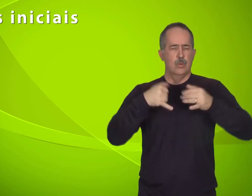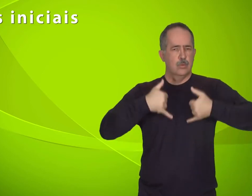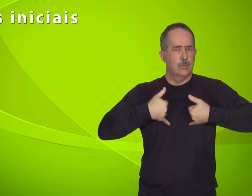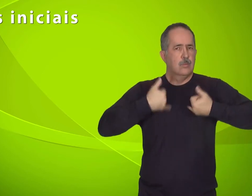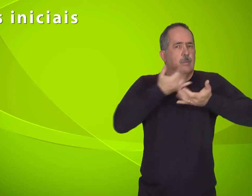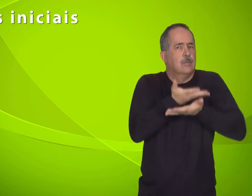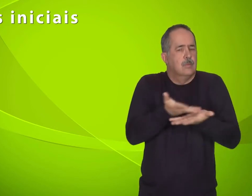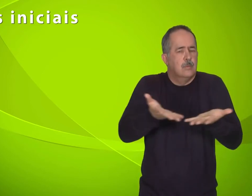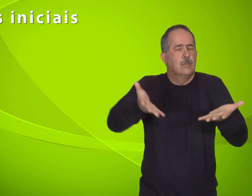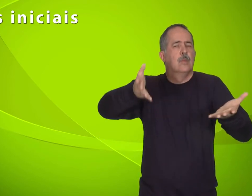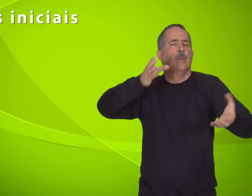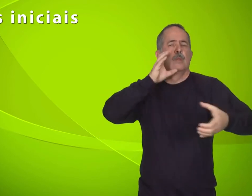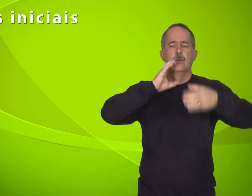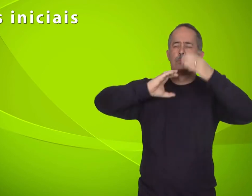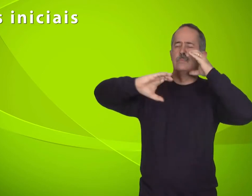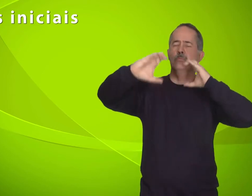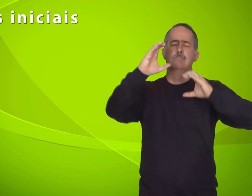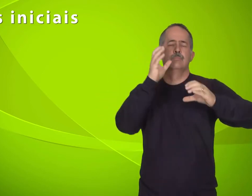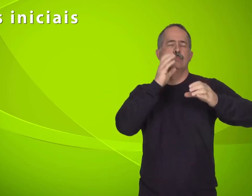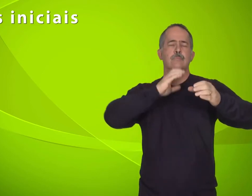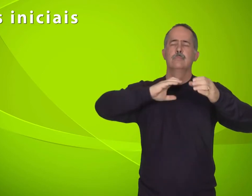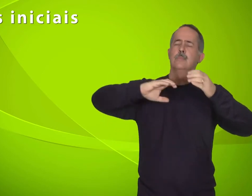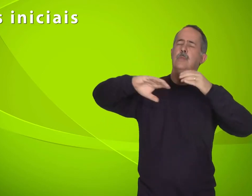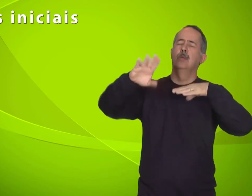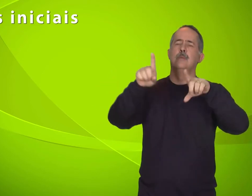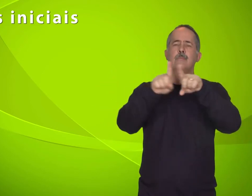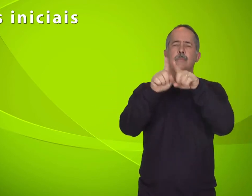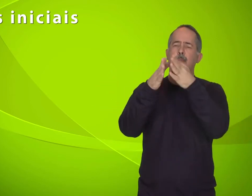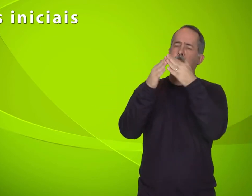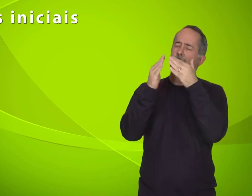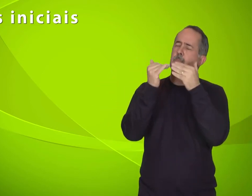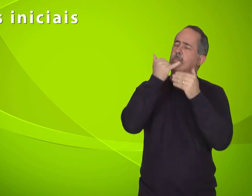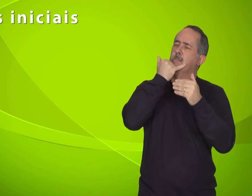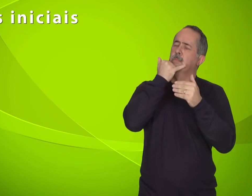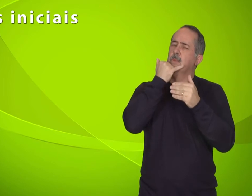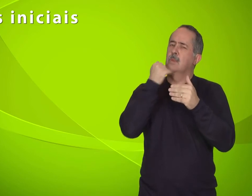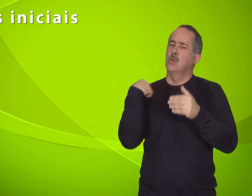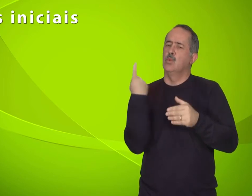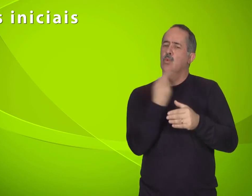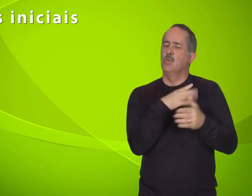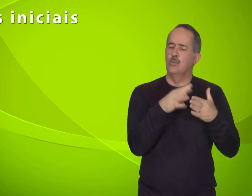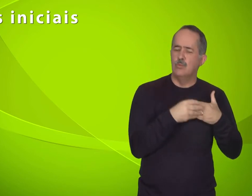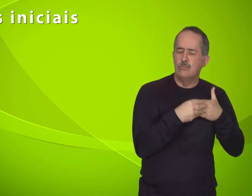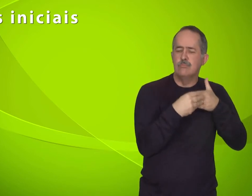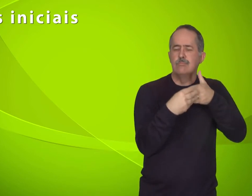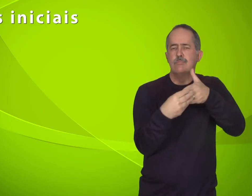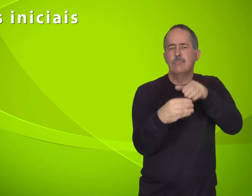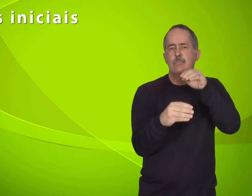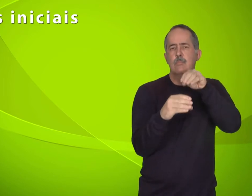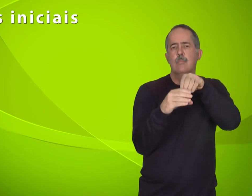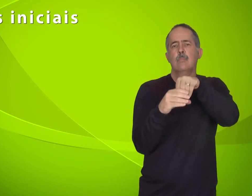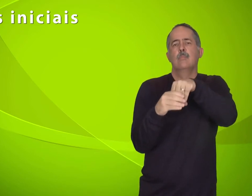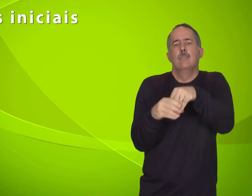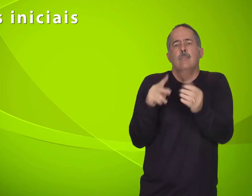com cantos de júbilo e perdão, nos introduzindo no mistério que será